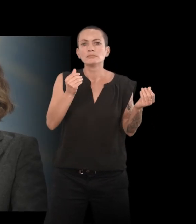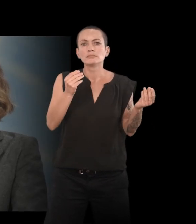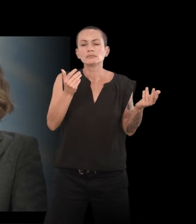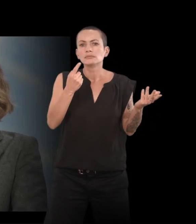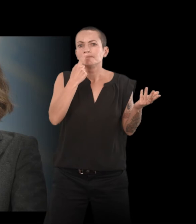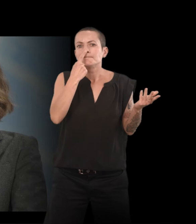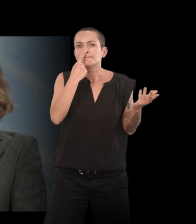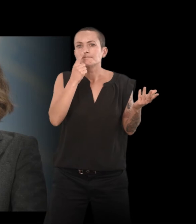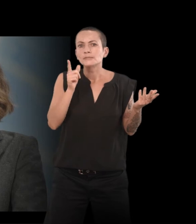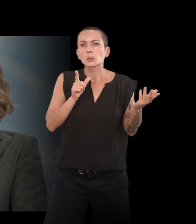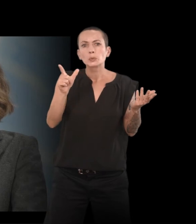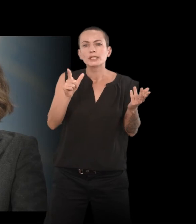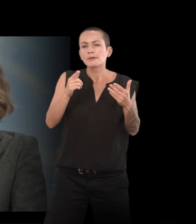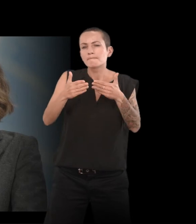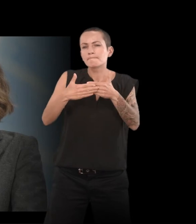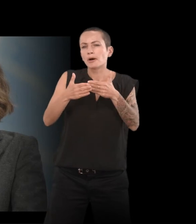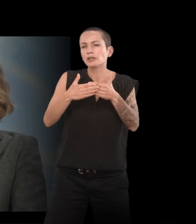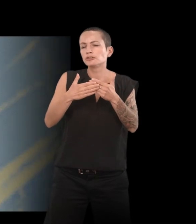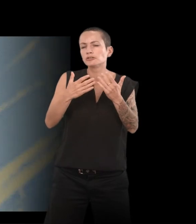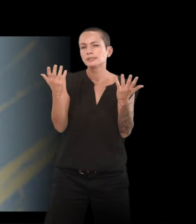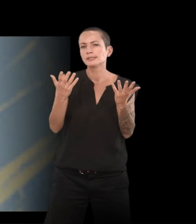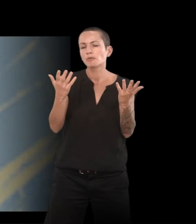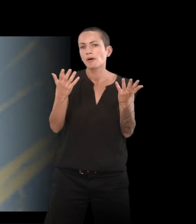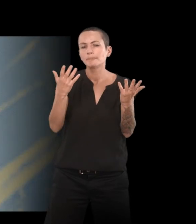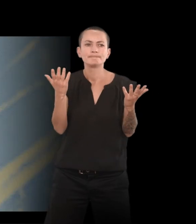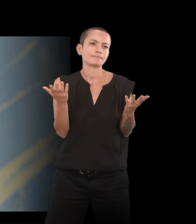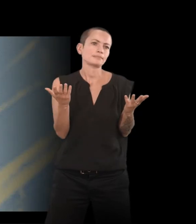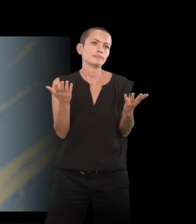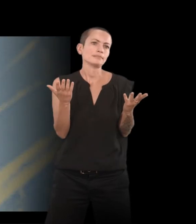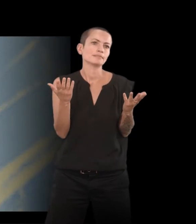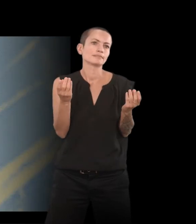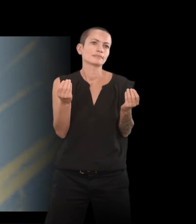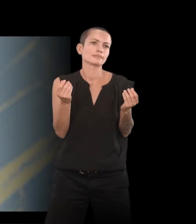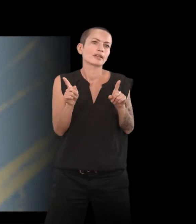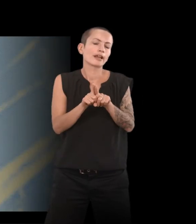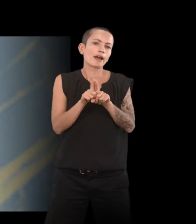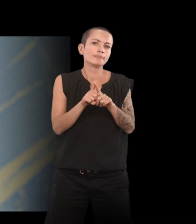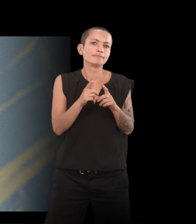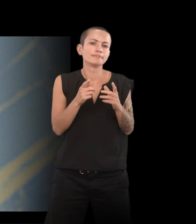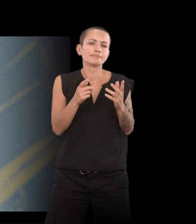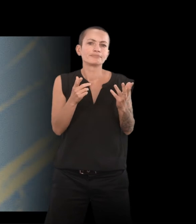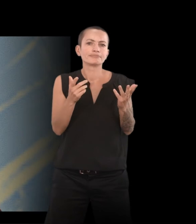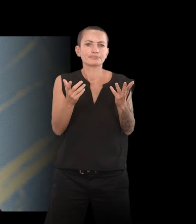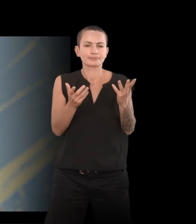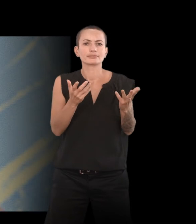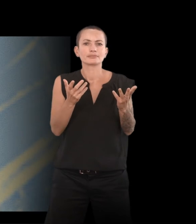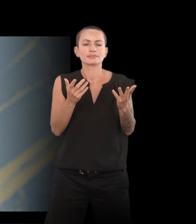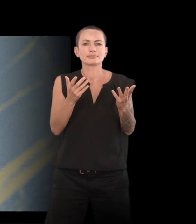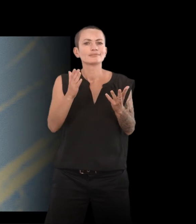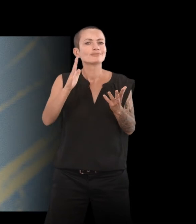retrouve, Camille et moi, sur l'idée que finalement, il y a des échos qu'on peut trouver ailleurs, il y